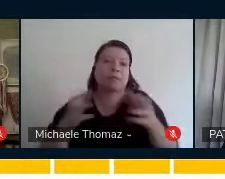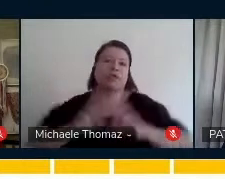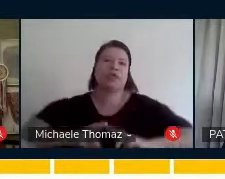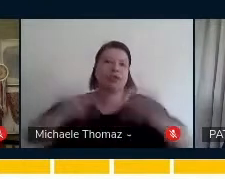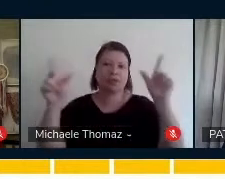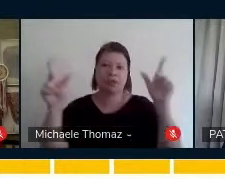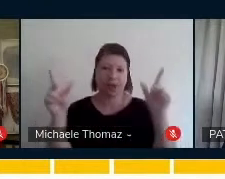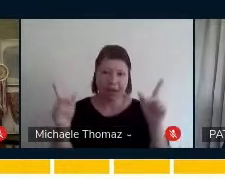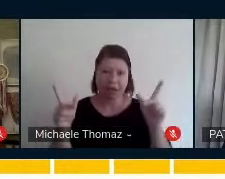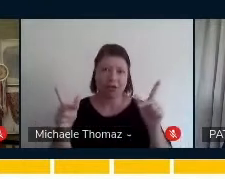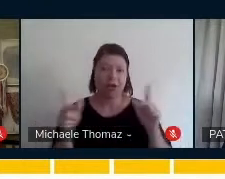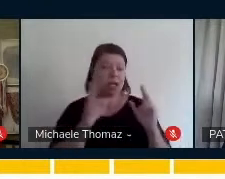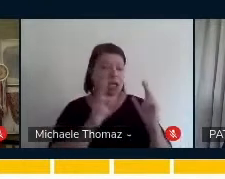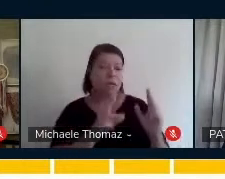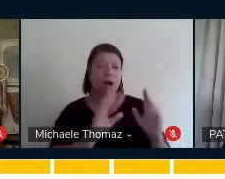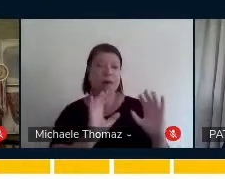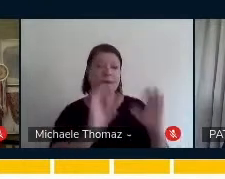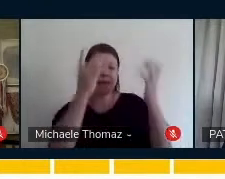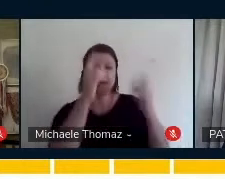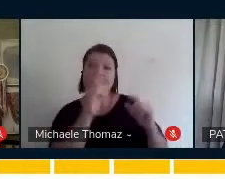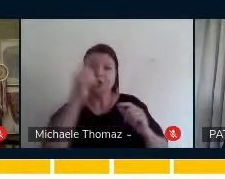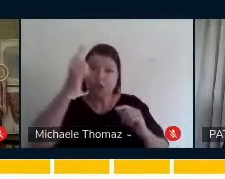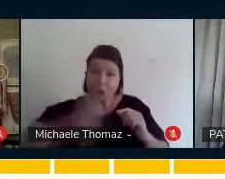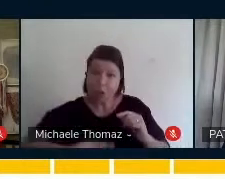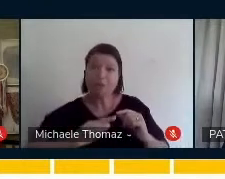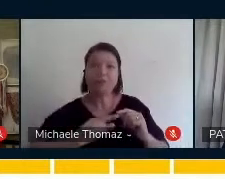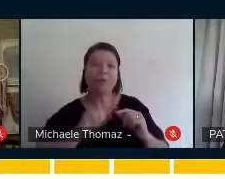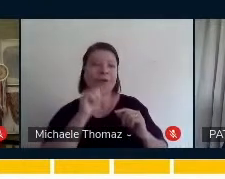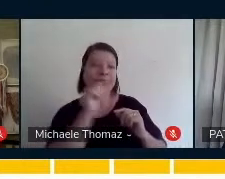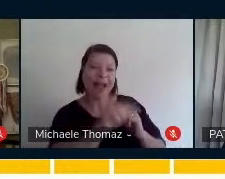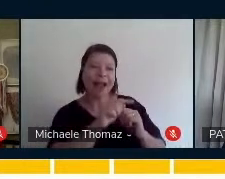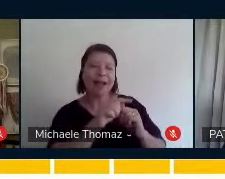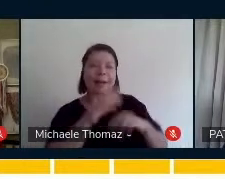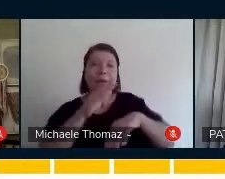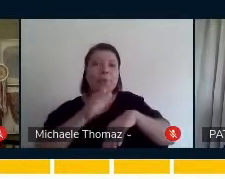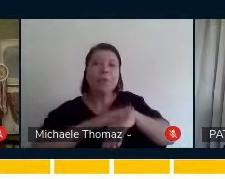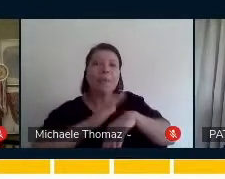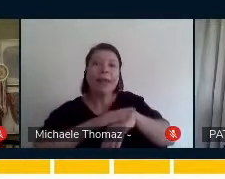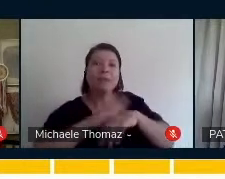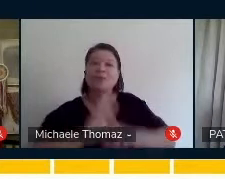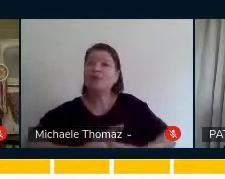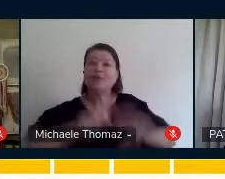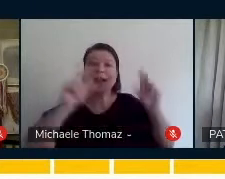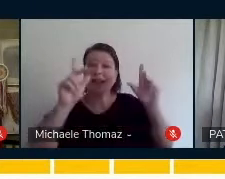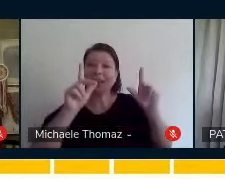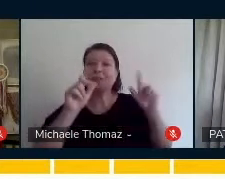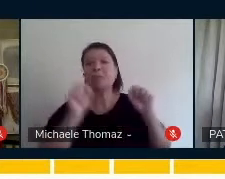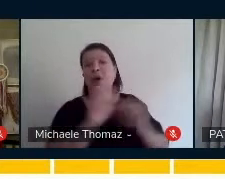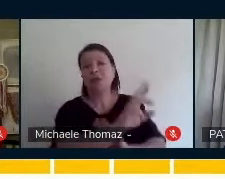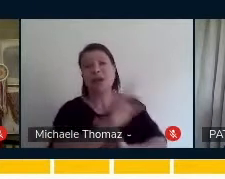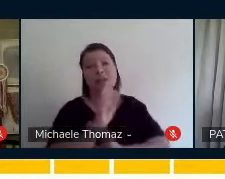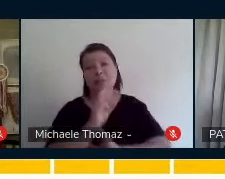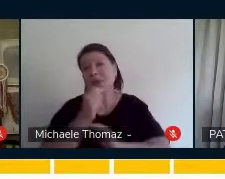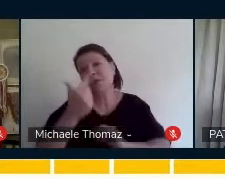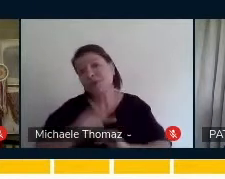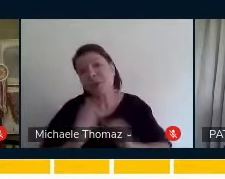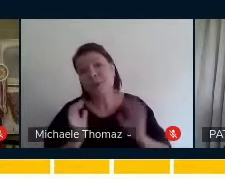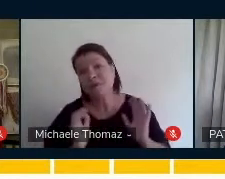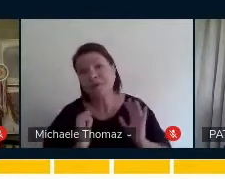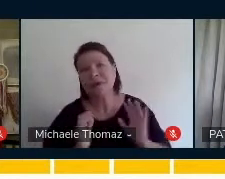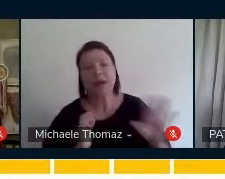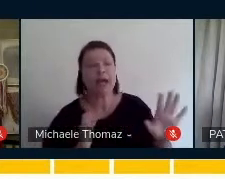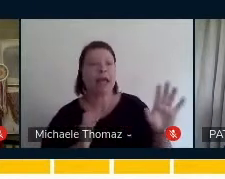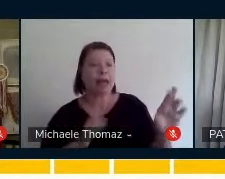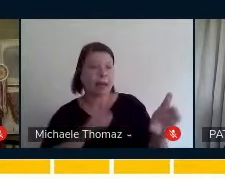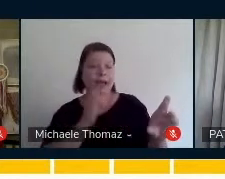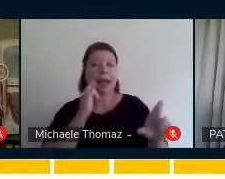desenvolvimento dela. Então, a gente possibilitou que ela observasse o movimento da dança, assistisse ao vídeo dos passos